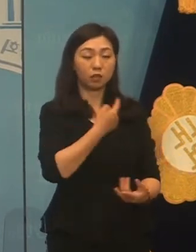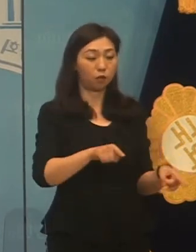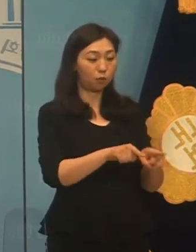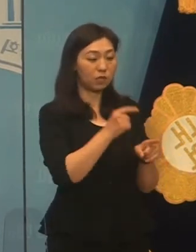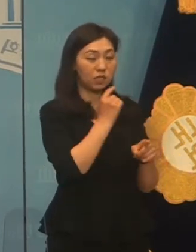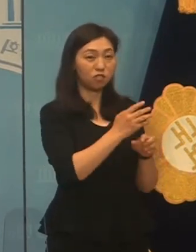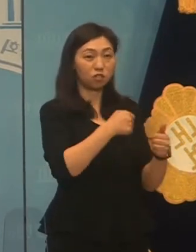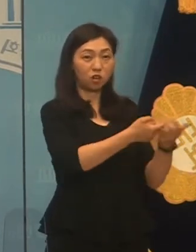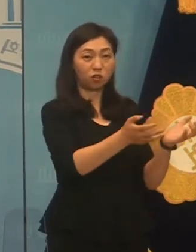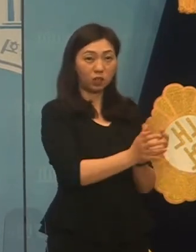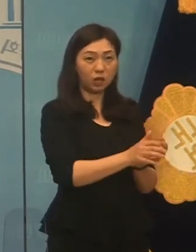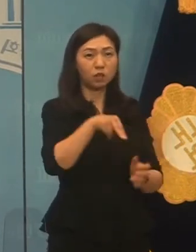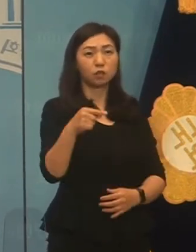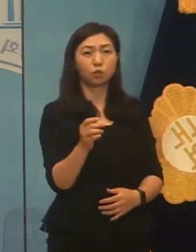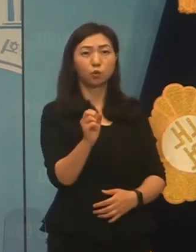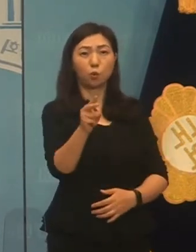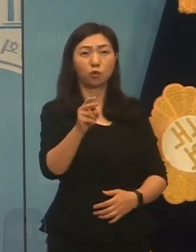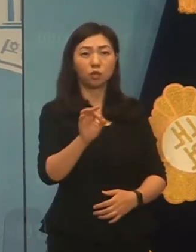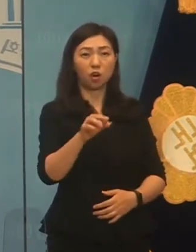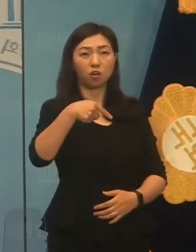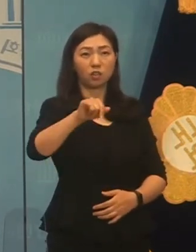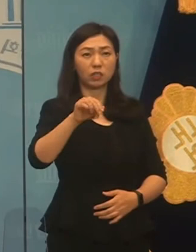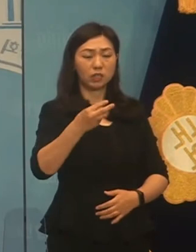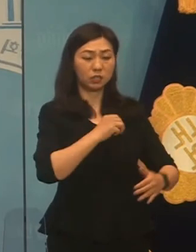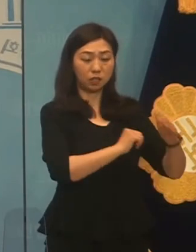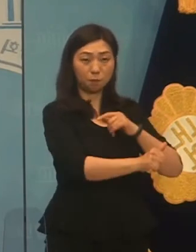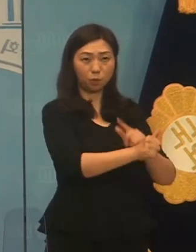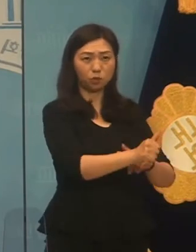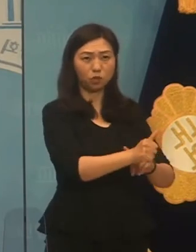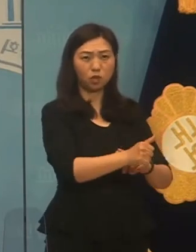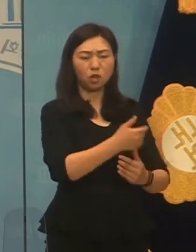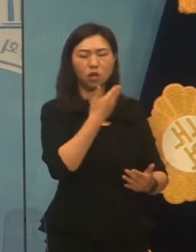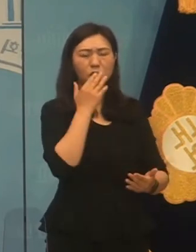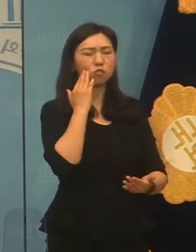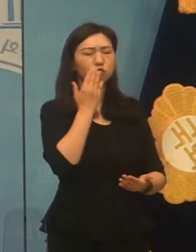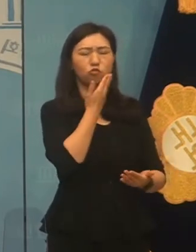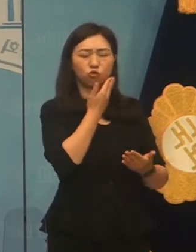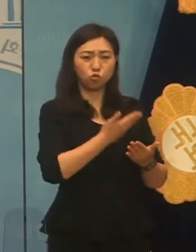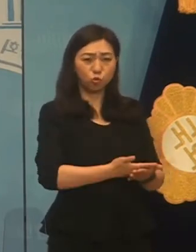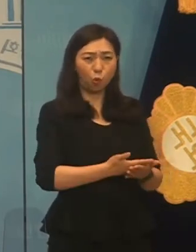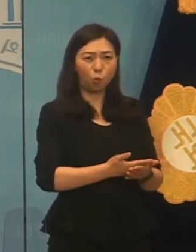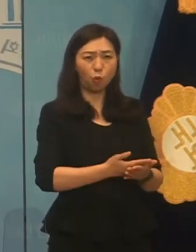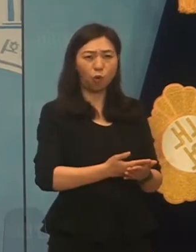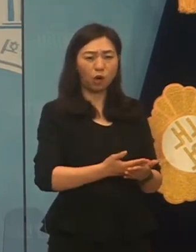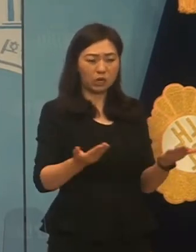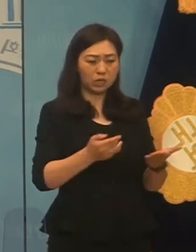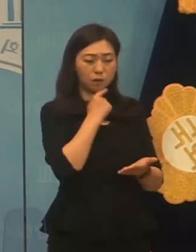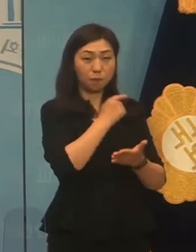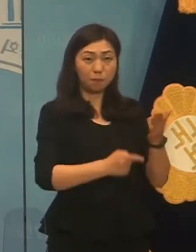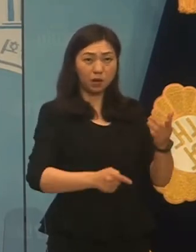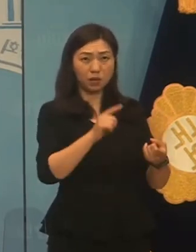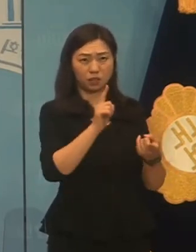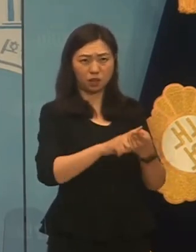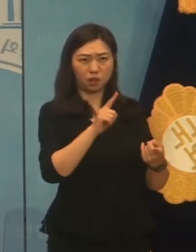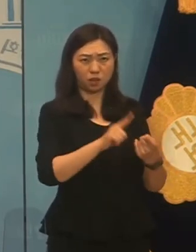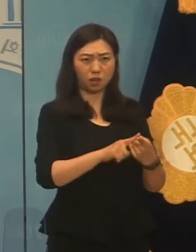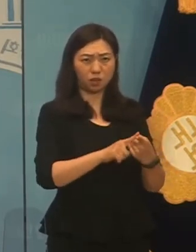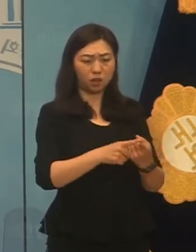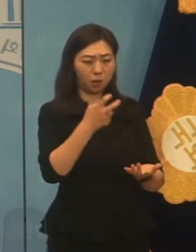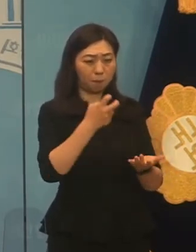홍영길 대표는 중대재해처벌법이 통과돼 내년 시행을 앞두고 있는데 여러가지 보완할 점이 없는지를